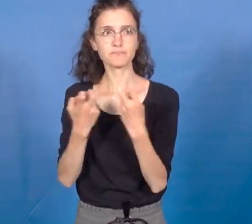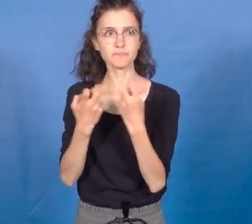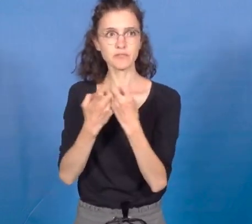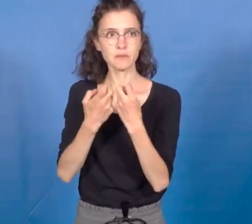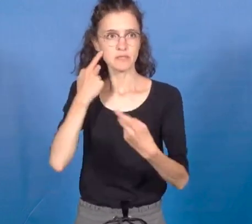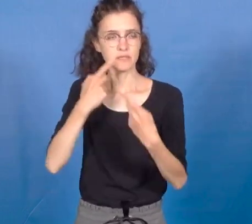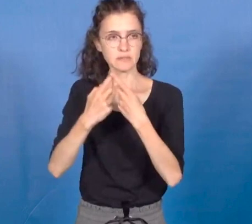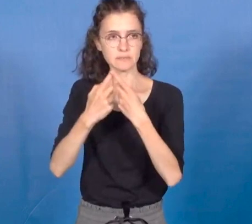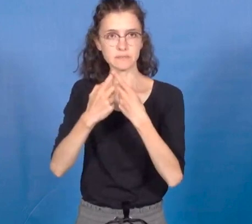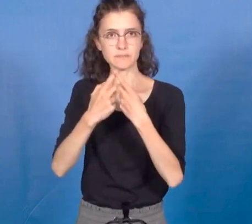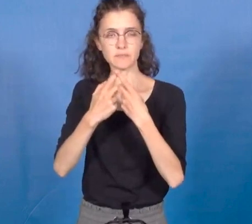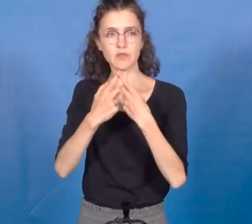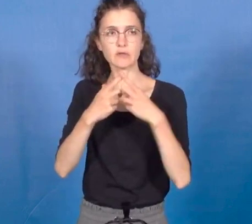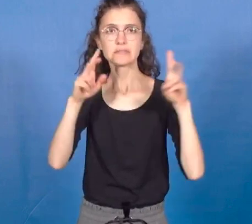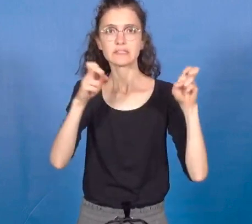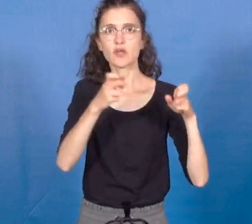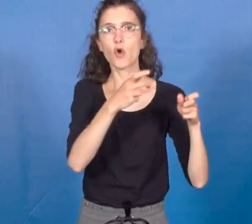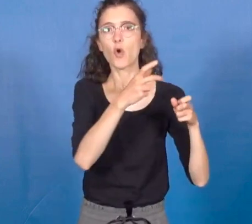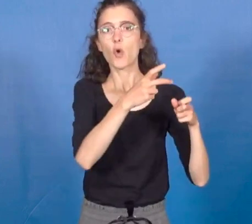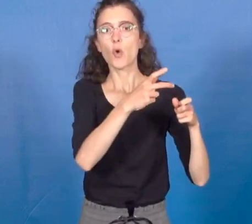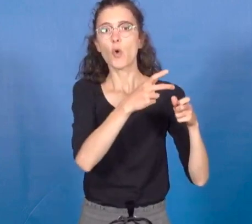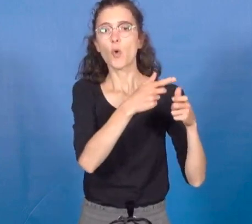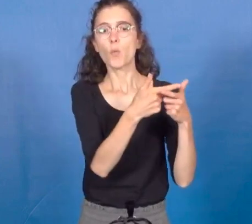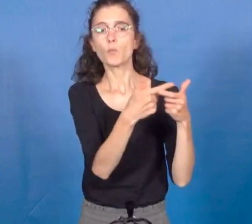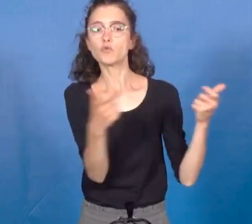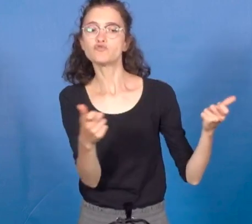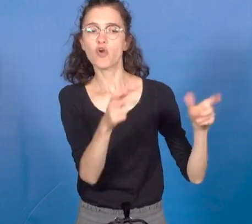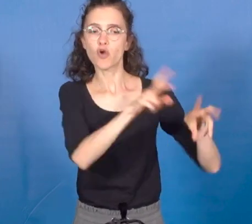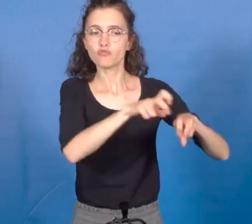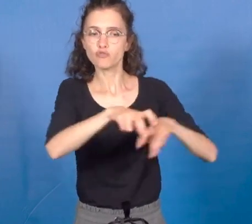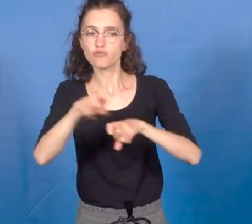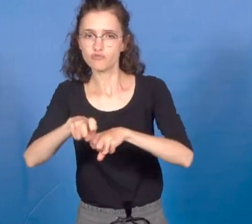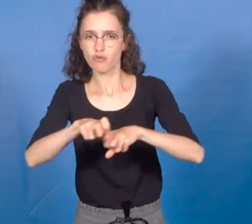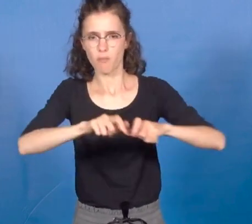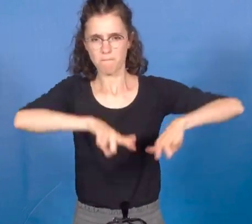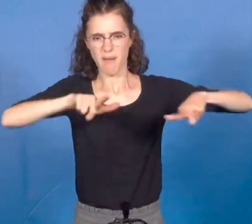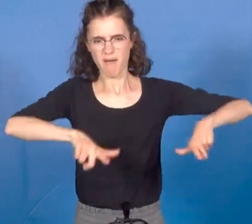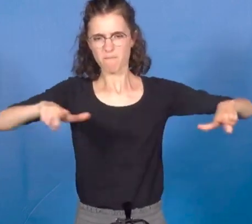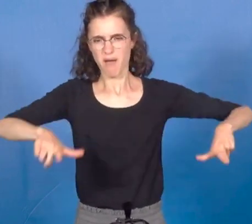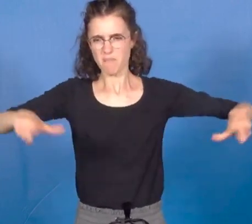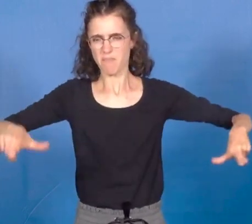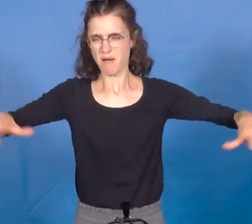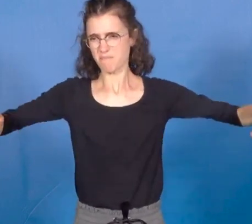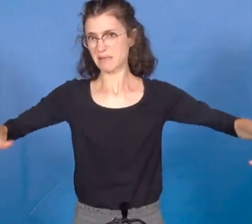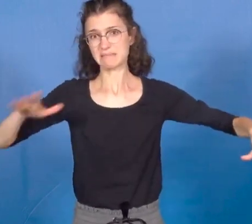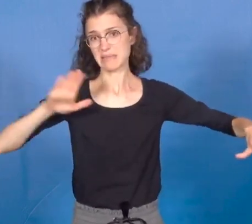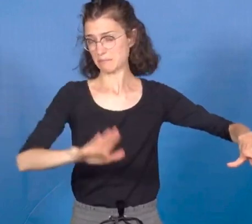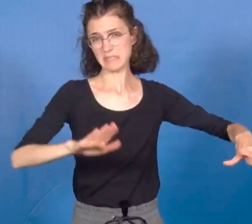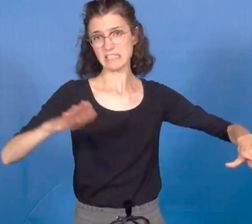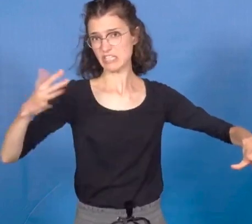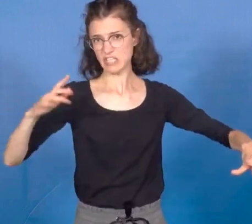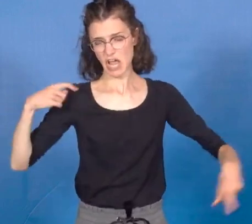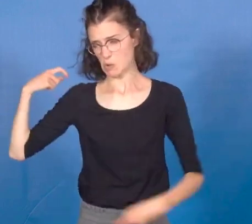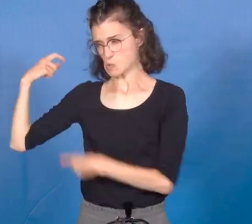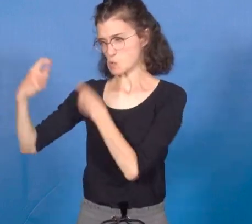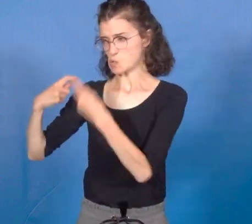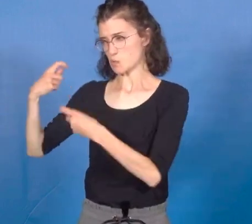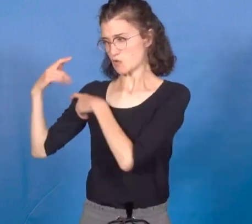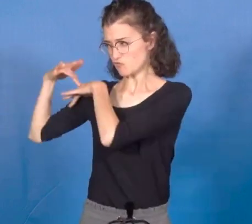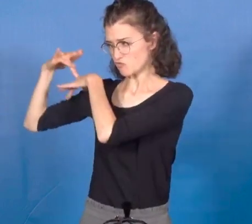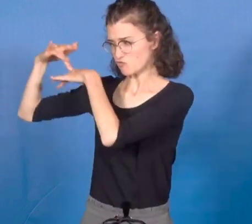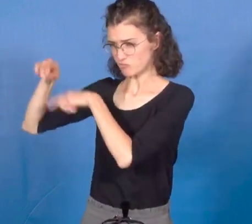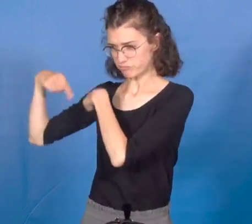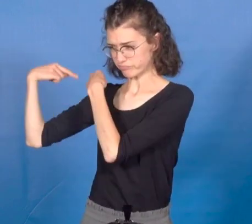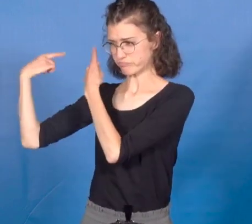extensif, pardon, une pratique agricole à la fois historique et d'avenir, car elle est favorable